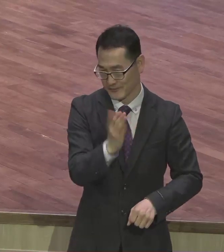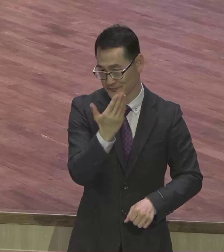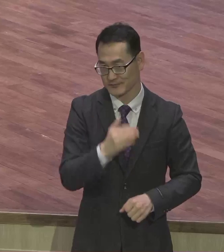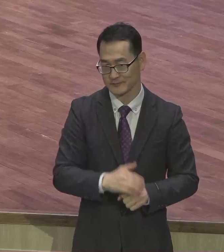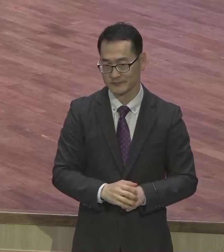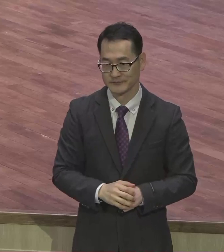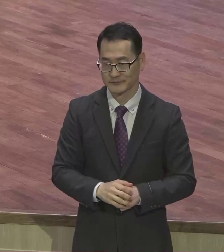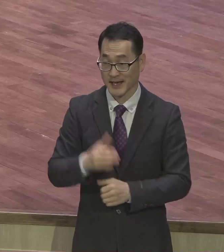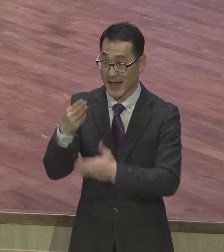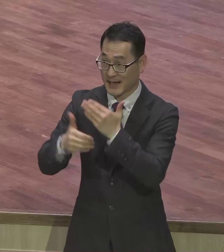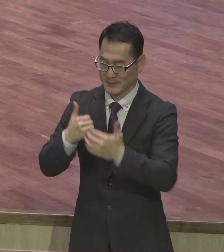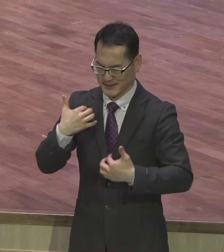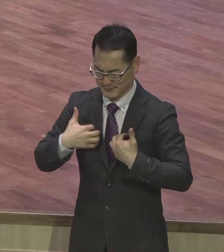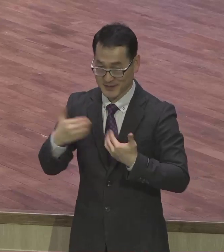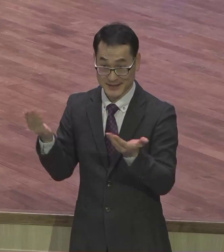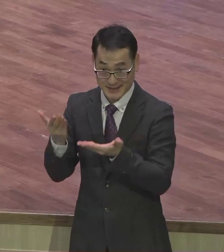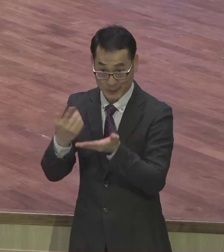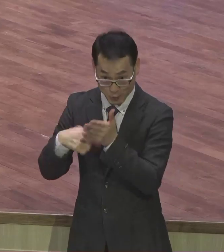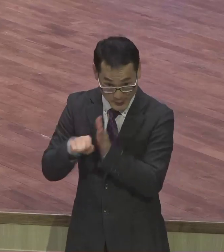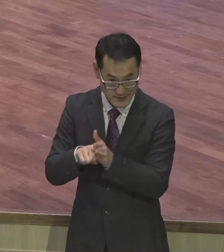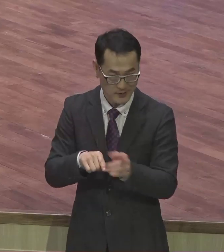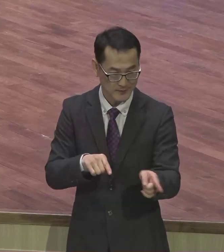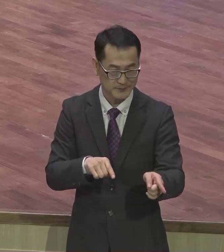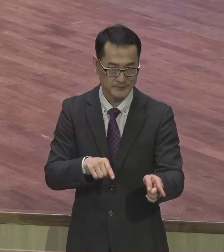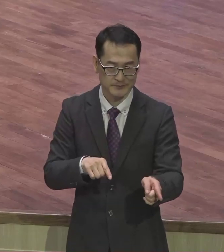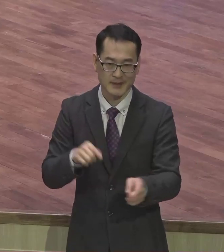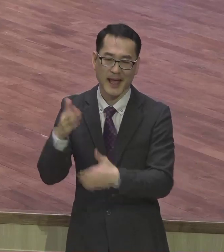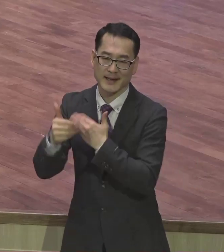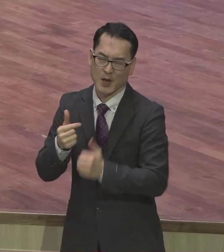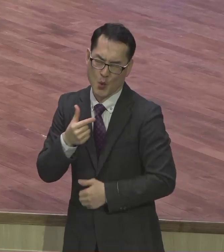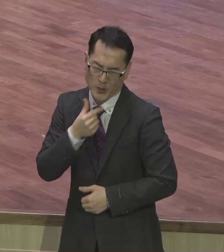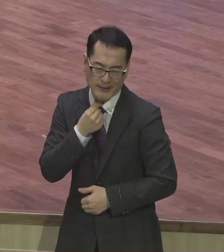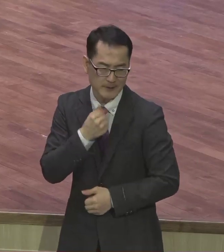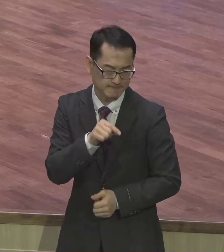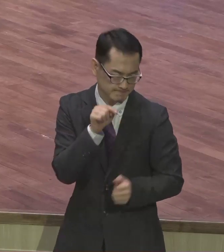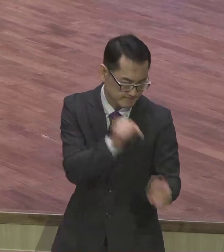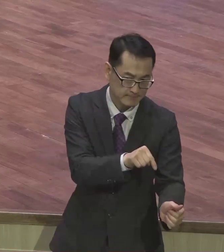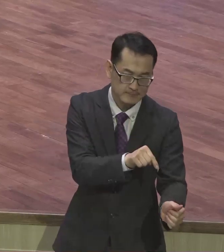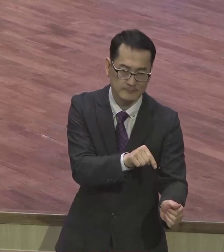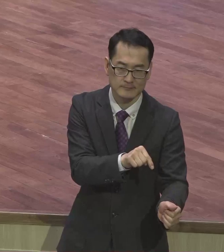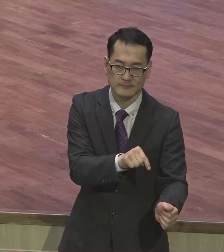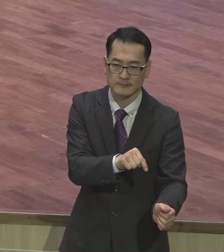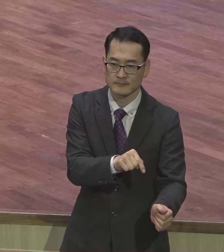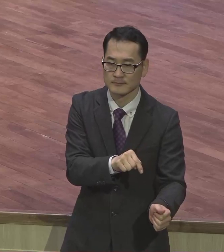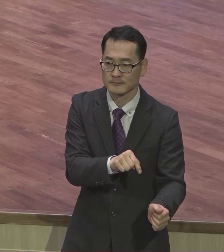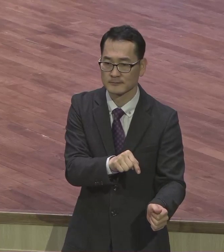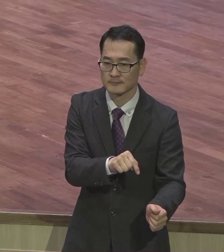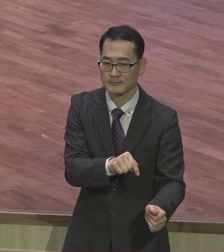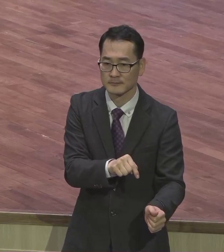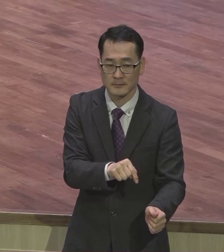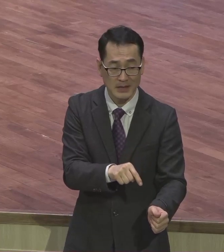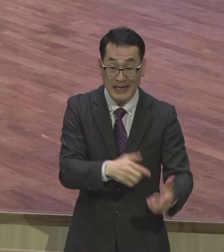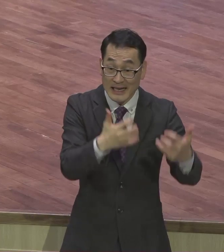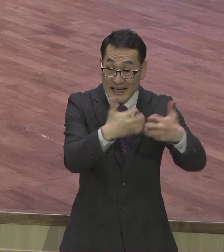기쁘신 뜻을 위해서 우리에게 손을 두고 행하신다. 이 말은 하나님께서 우리를 로봇처럼 일방적으로 그렇게